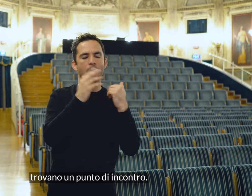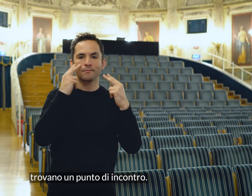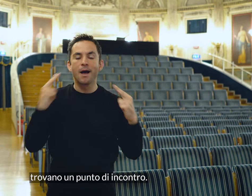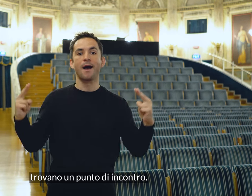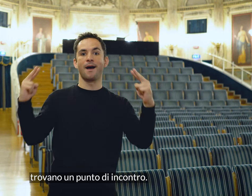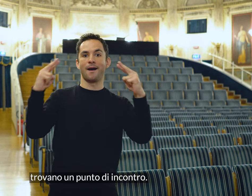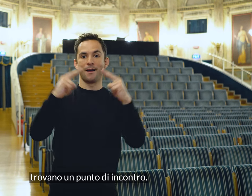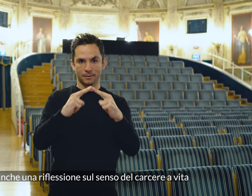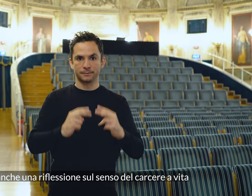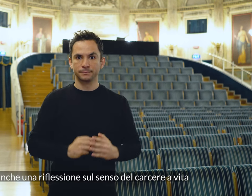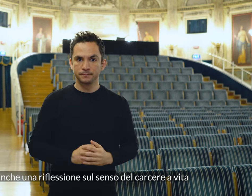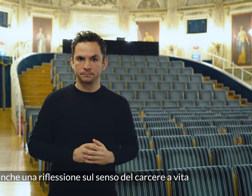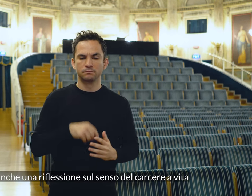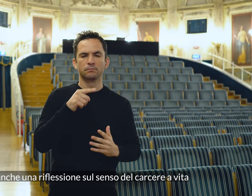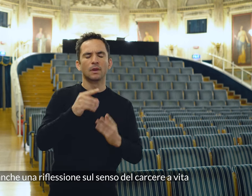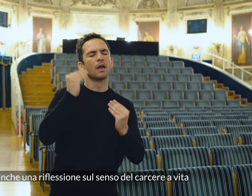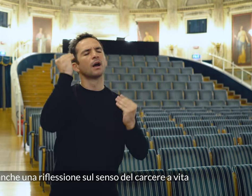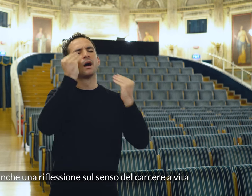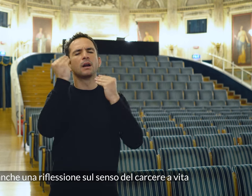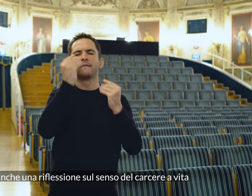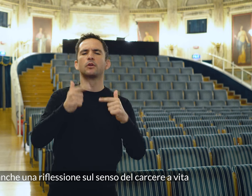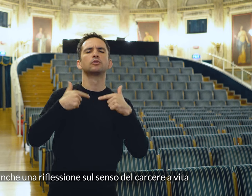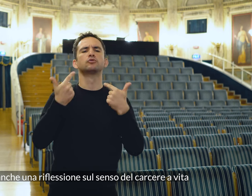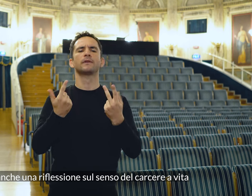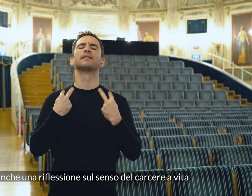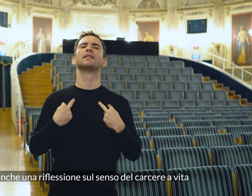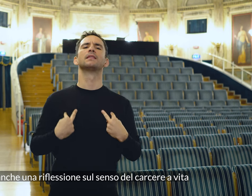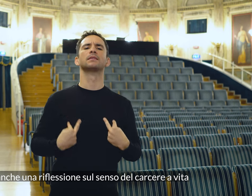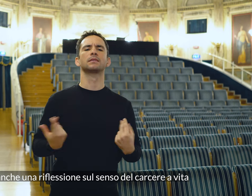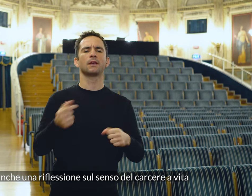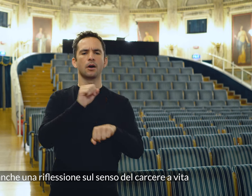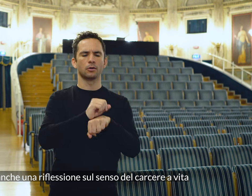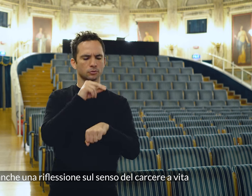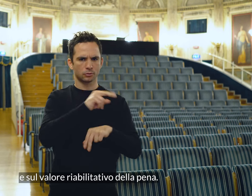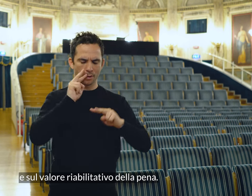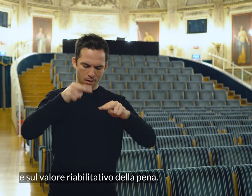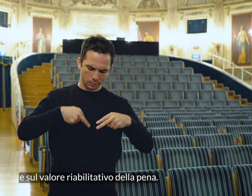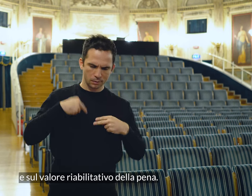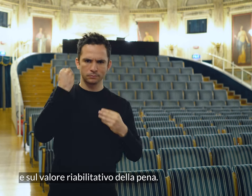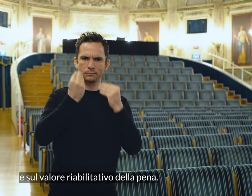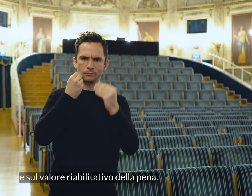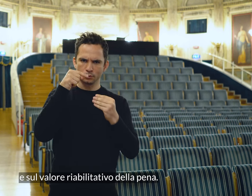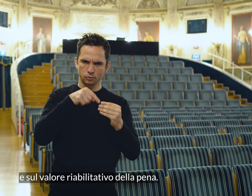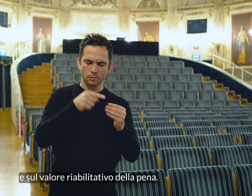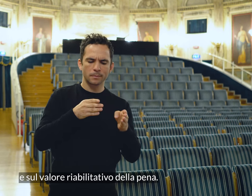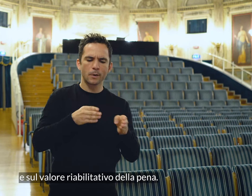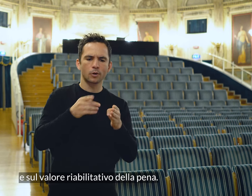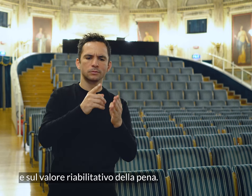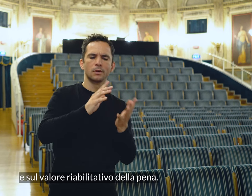incontro. È anche una riflessione sul senso del carcere a vita e sul valore riabilitativo della